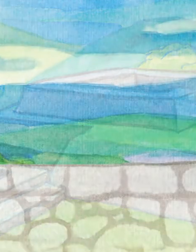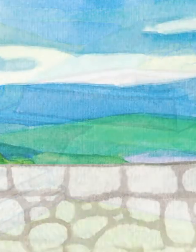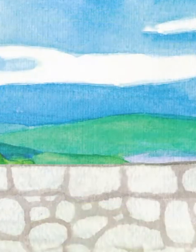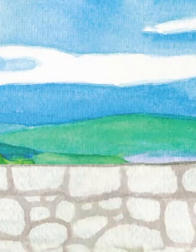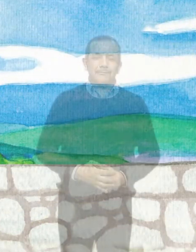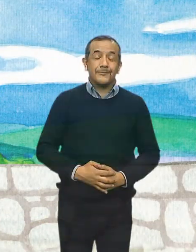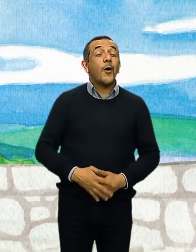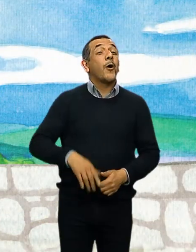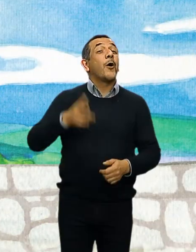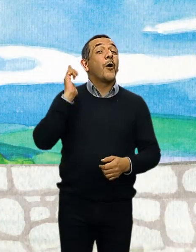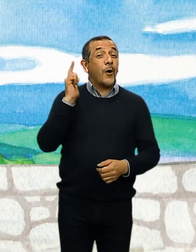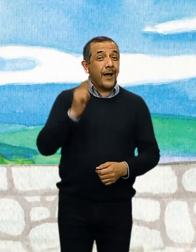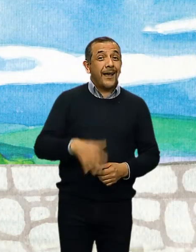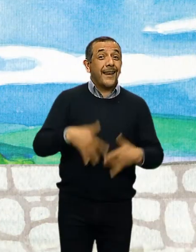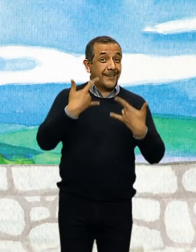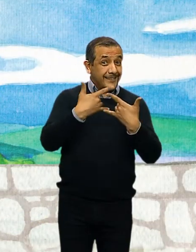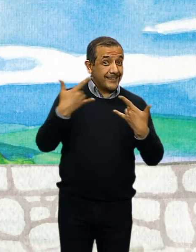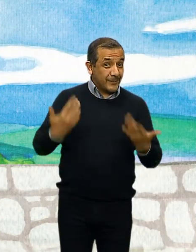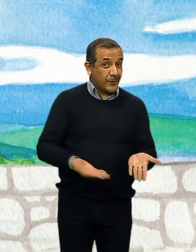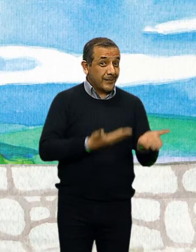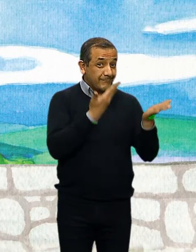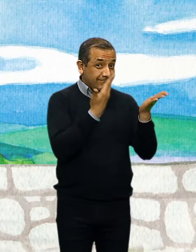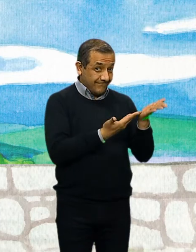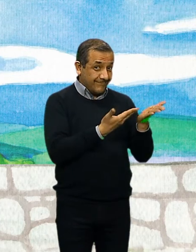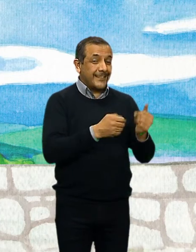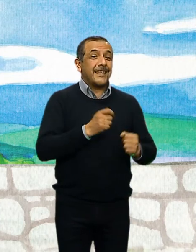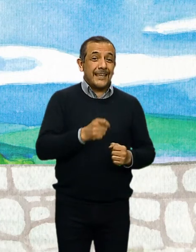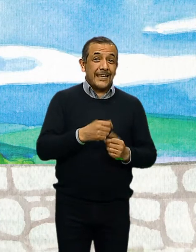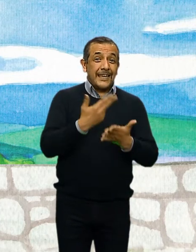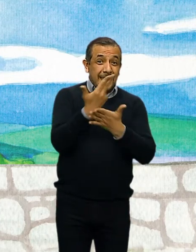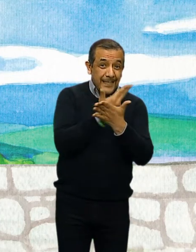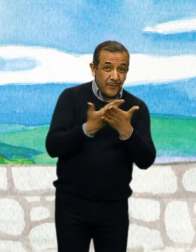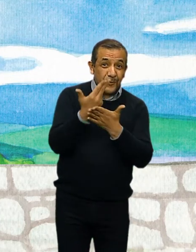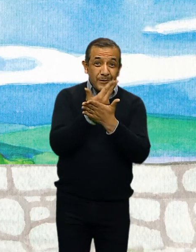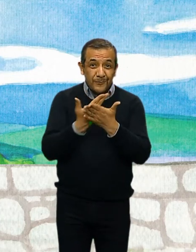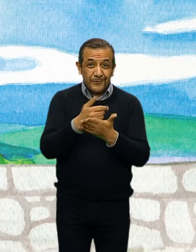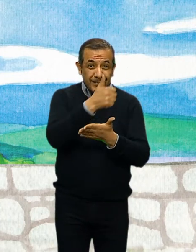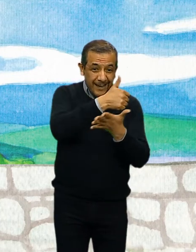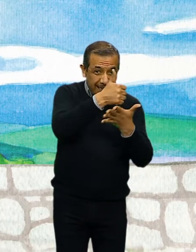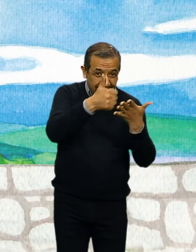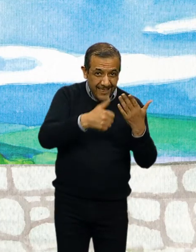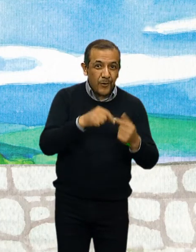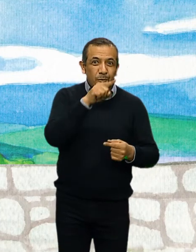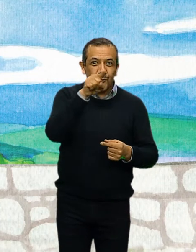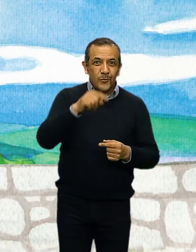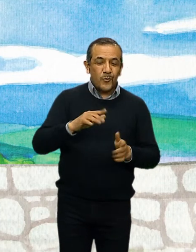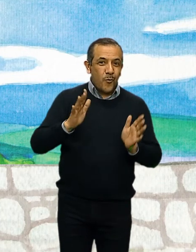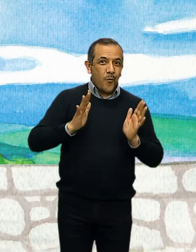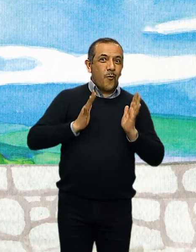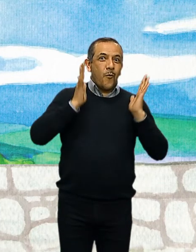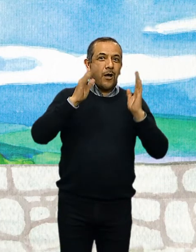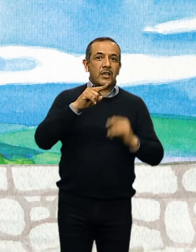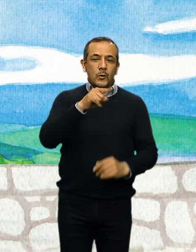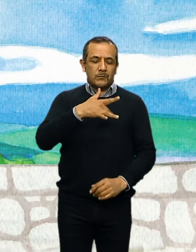Esperamos que nuestra historia y cada una de sus imágenes te llenen de asombro y orgullo por un pasado común.